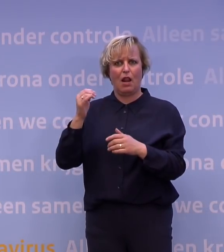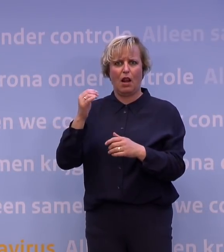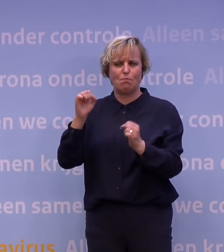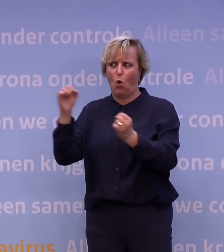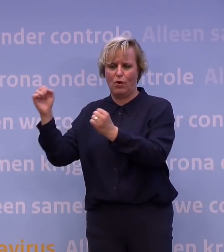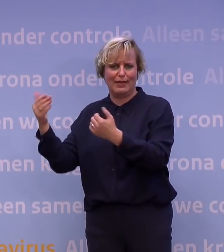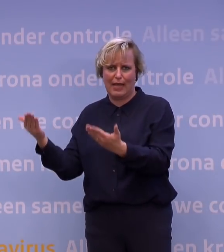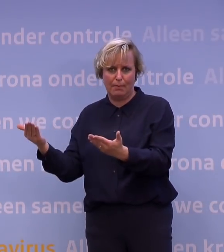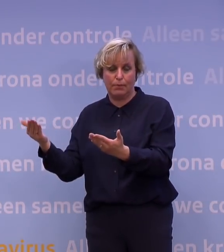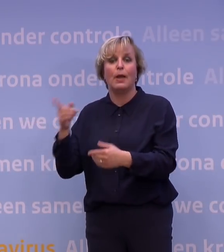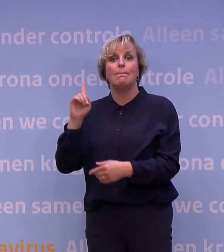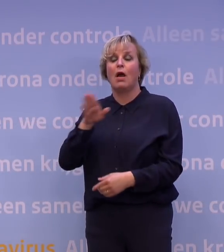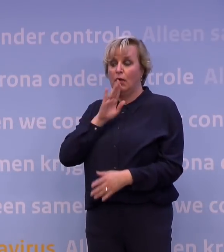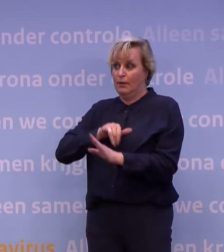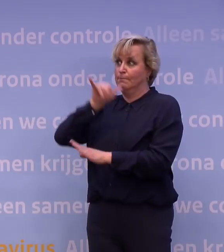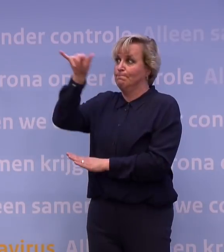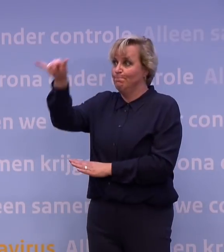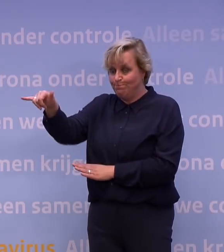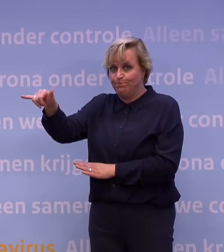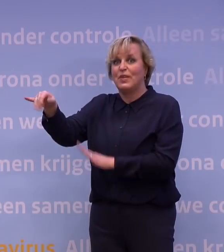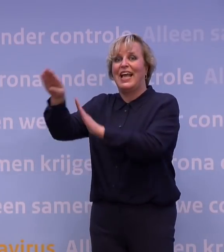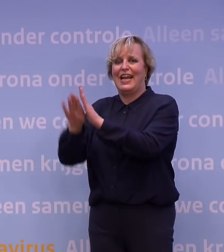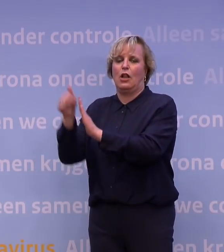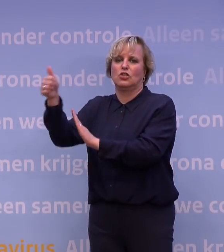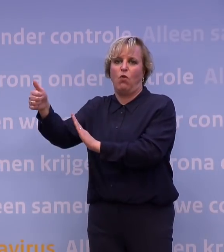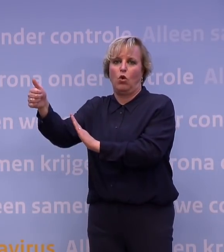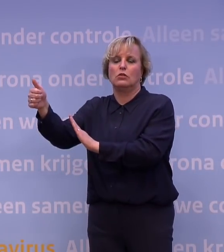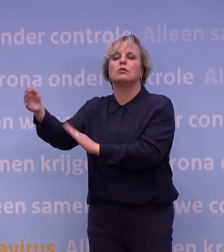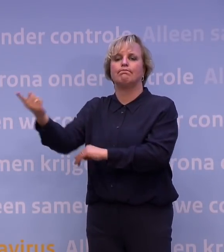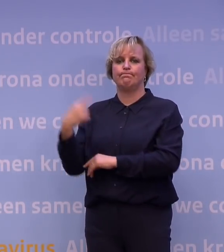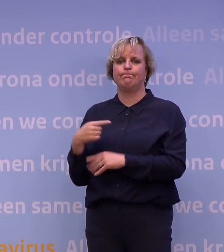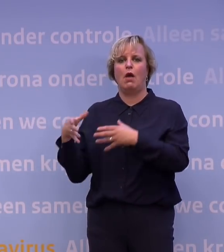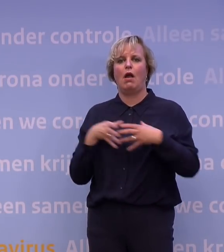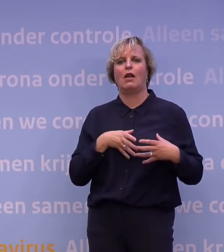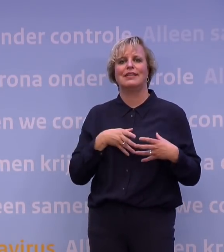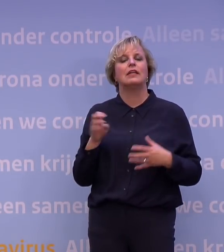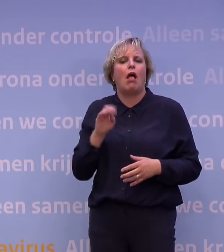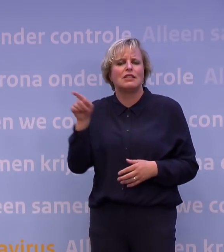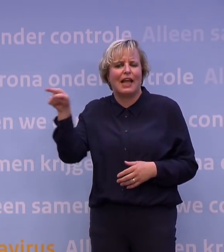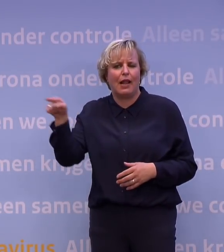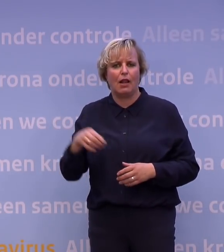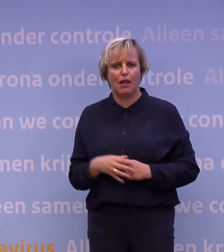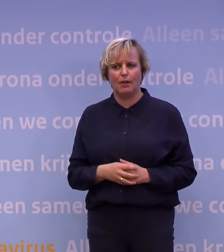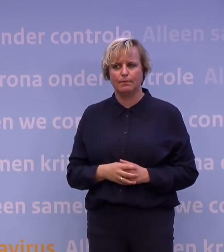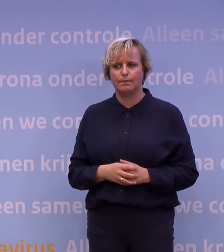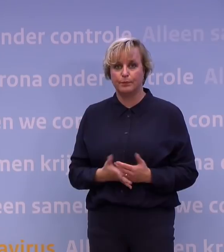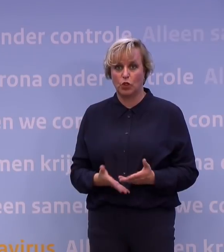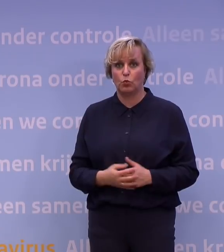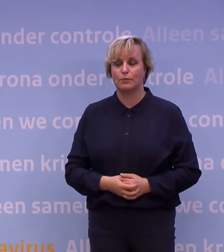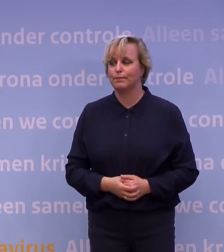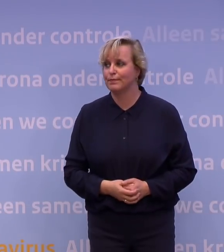dat doet, dan hou je aan alle regels en als het in geel is, dan moet je in quarantaine. Als je nou gaat kijken naar... Nou, dat is eigenlijk de hele situatie.